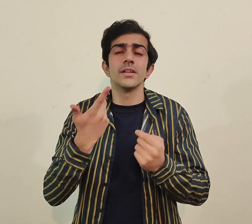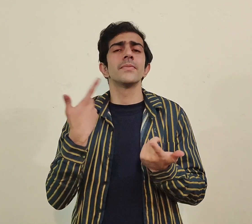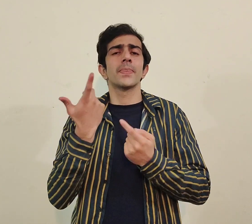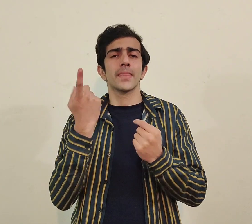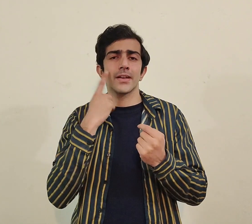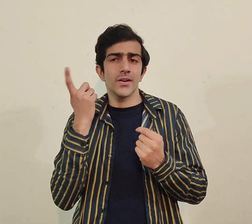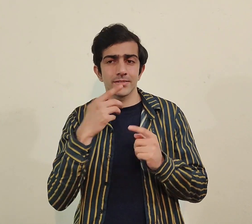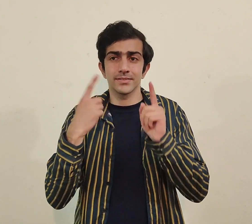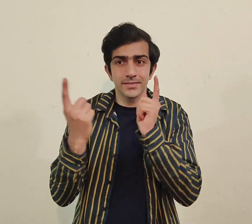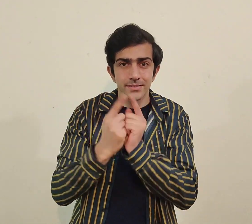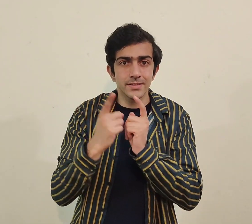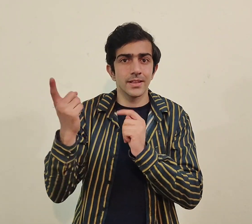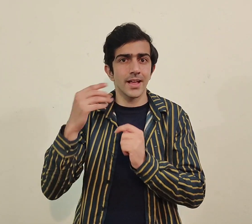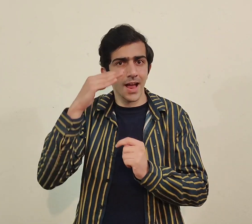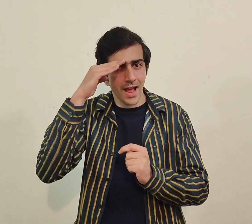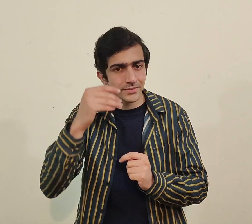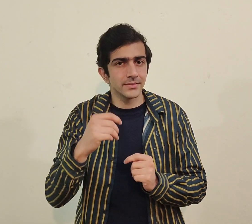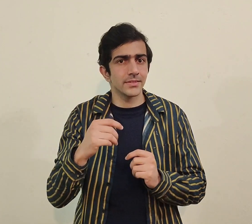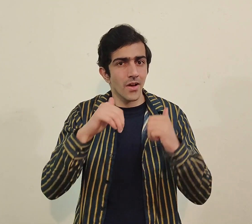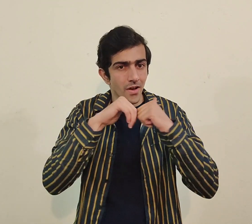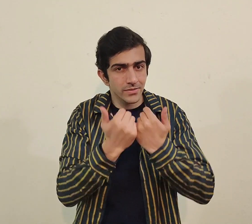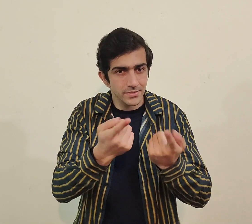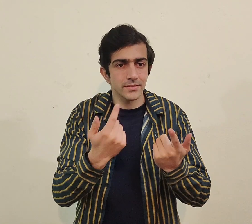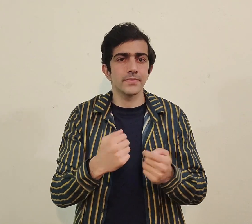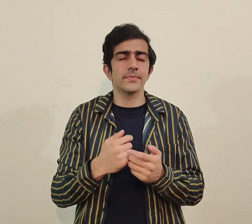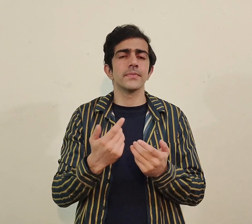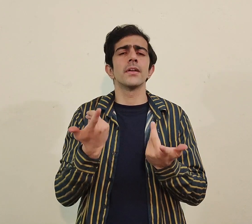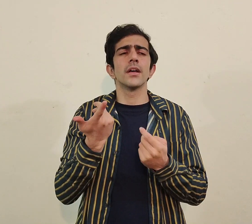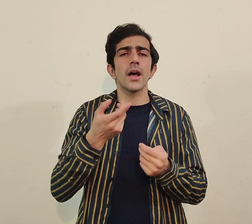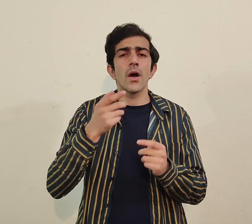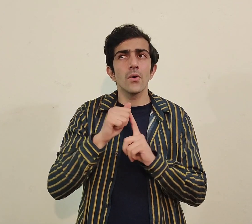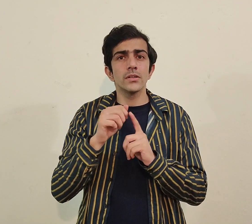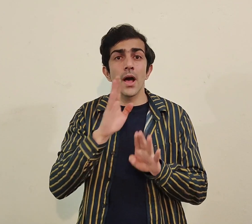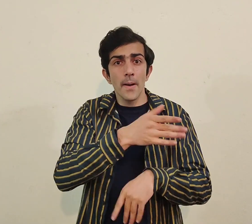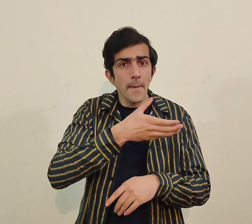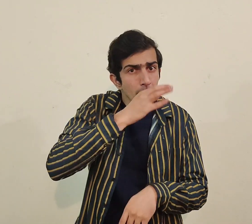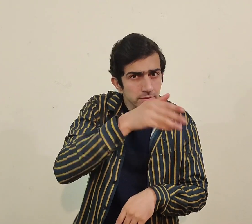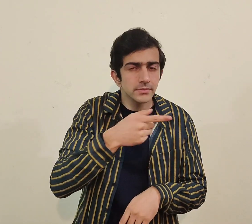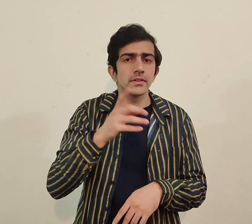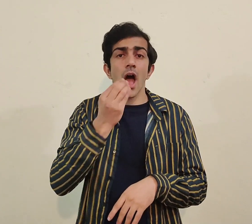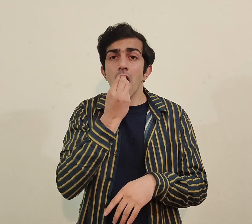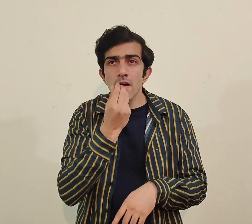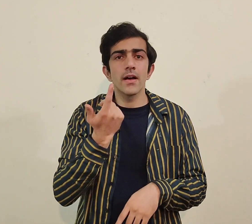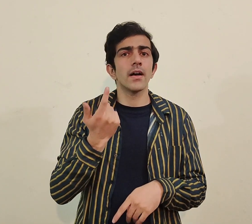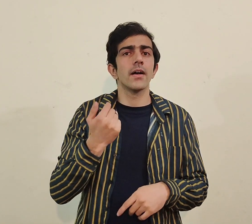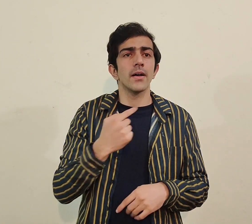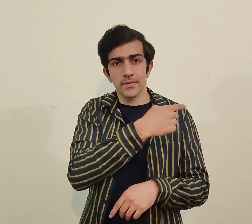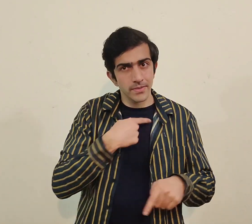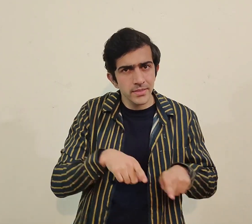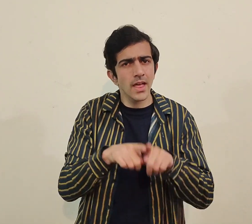لازمی سیکھیں کیونکہ like جیسے ہم روز ملاقات ہوتی ہے کیسے آپ کیا حال ہے آپ کا پانی پینا ہے کھانا